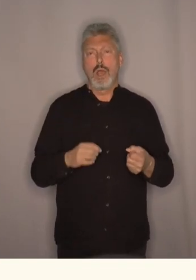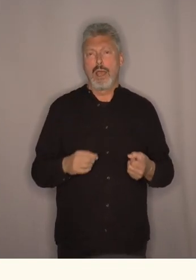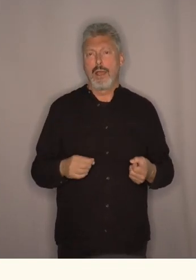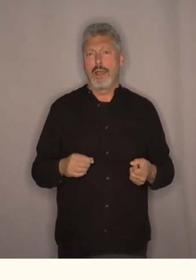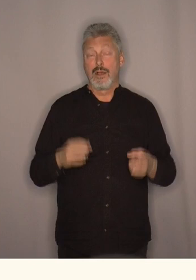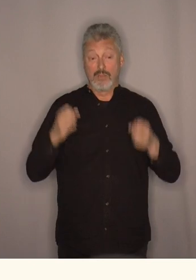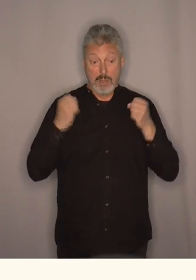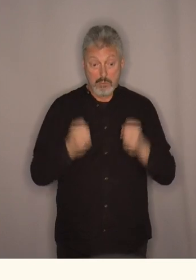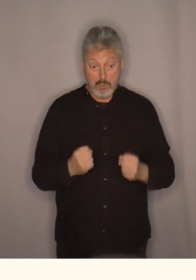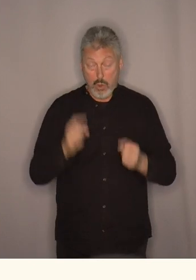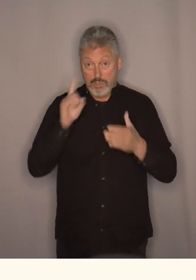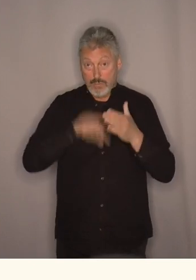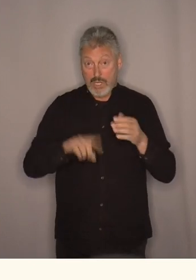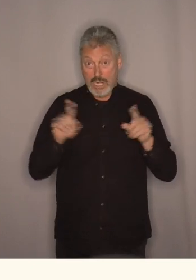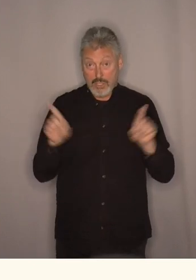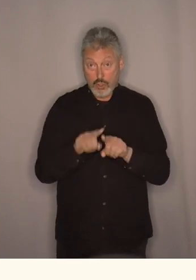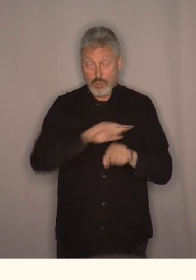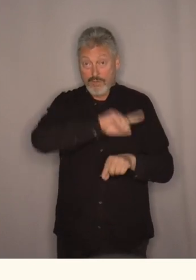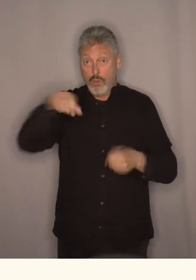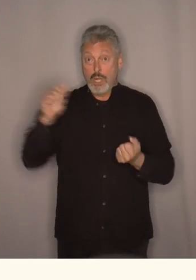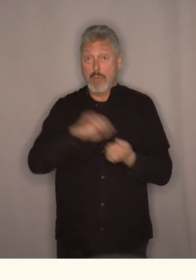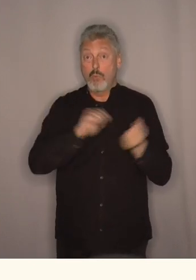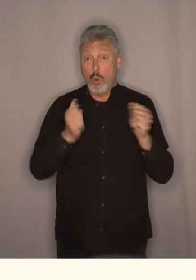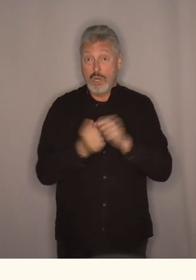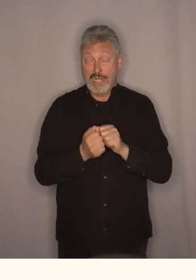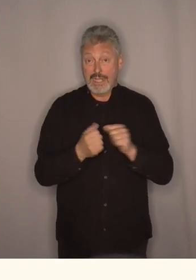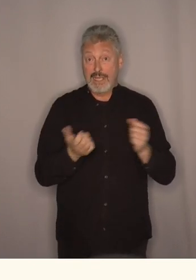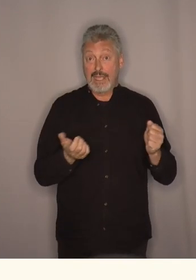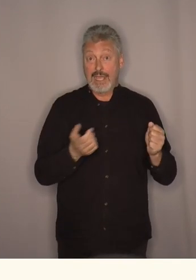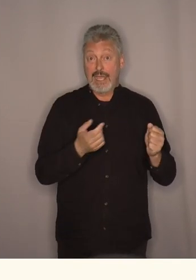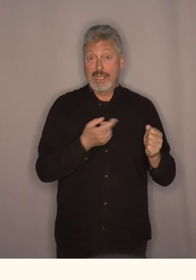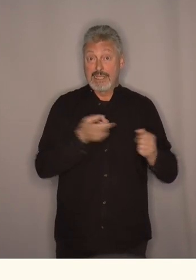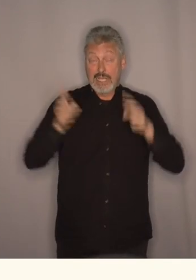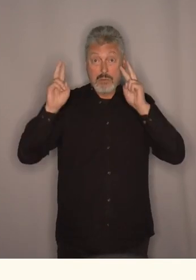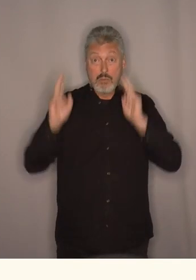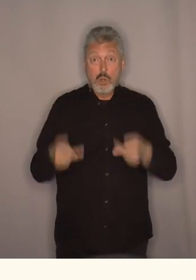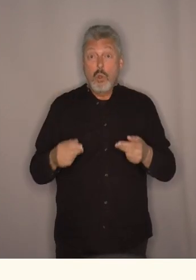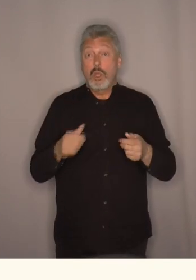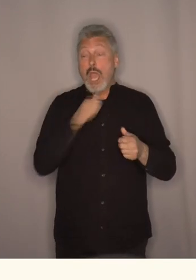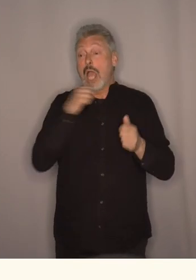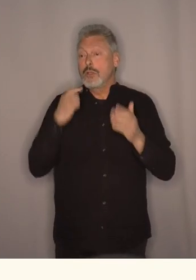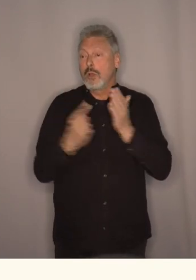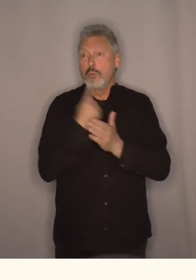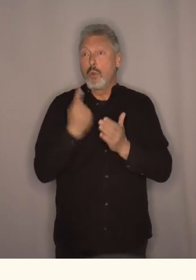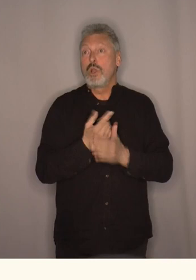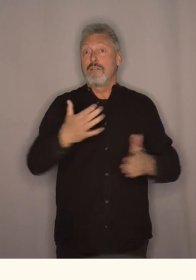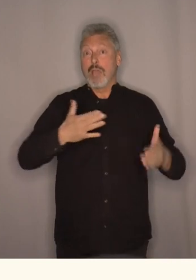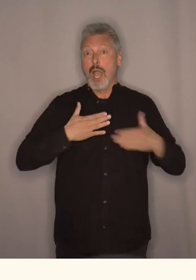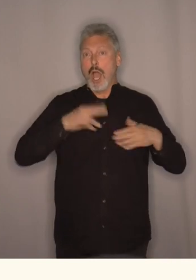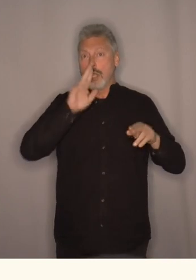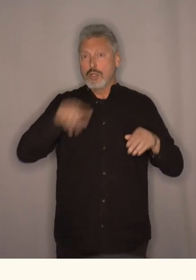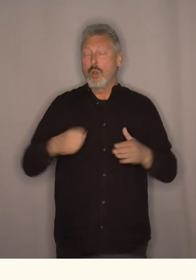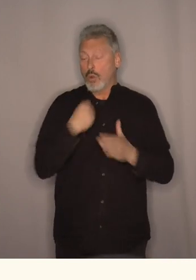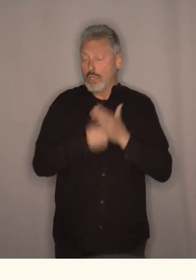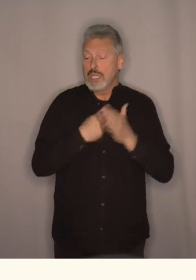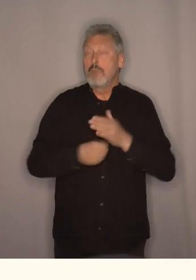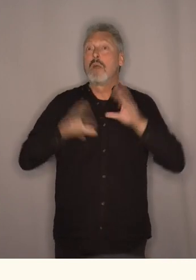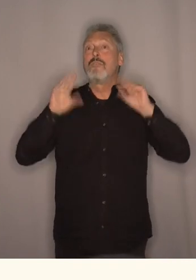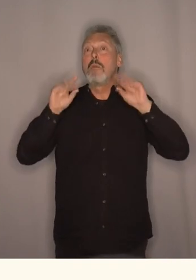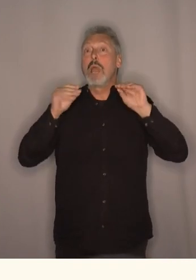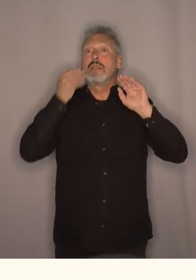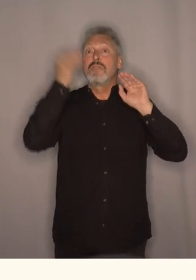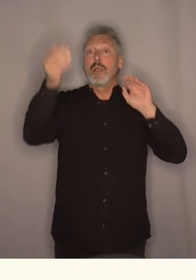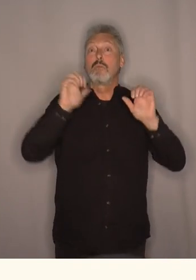Og da må man jo spørre, er det sånn at våre politikere de bruker de enorme mulighetene som vi har i Norge til å kjempe for en bedre